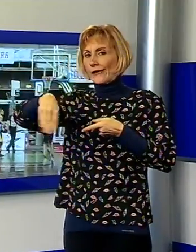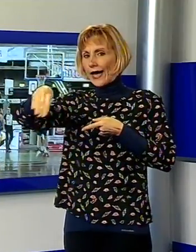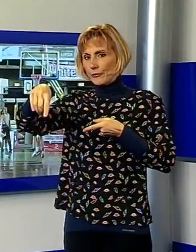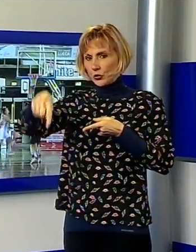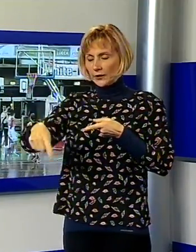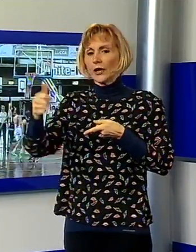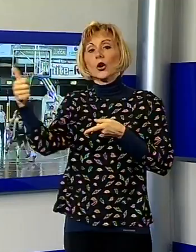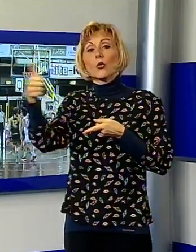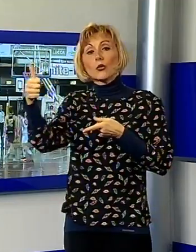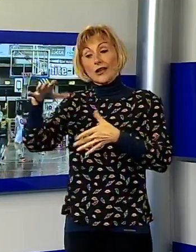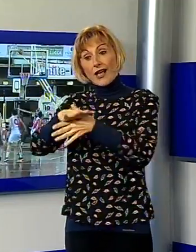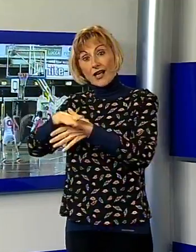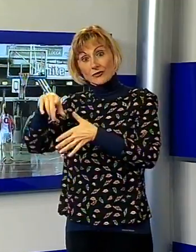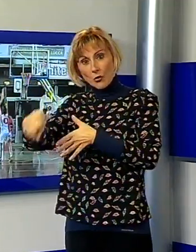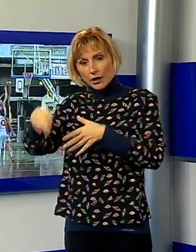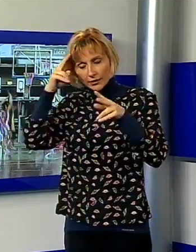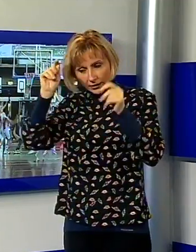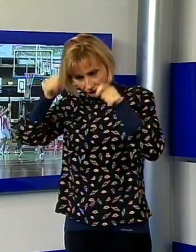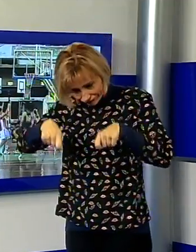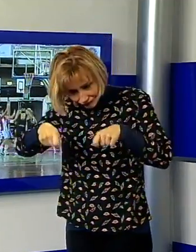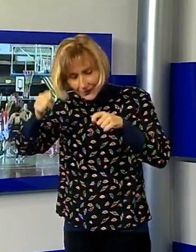quale si sono dovute inchinare nel girone di andata.